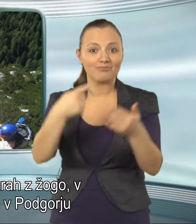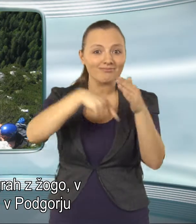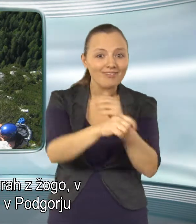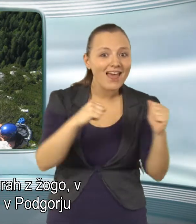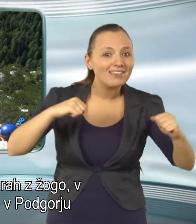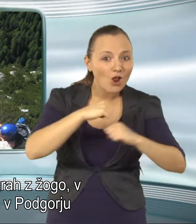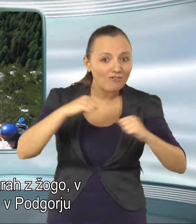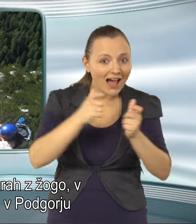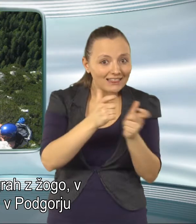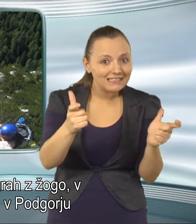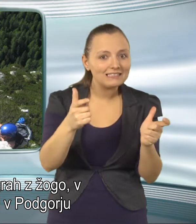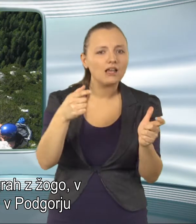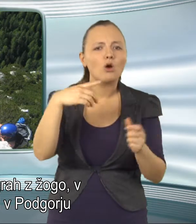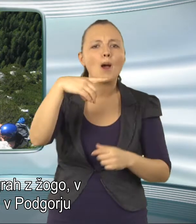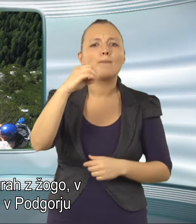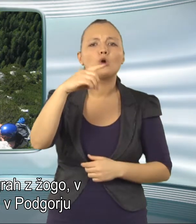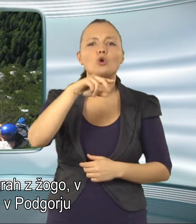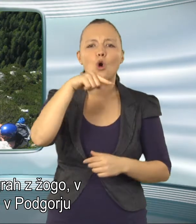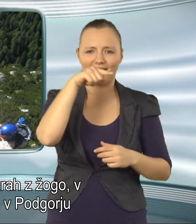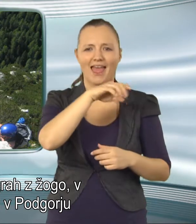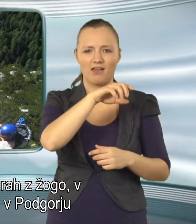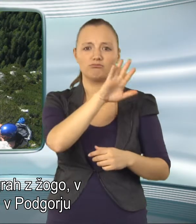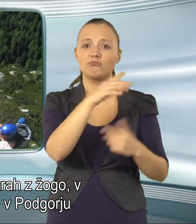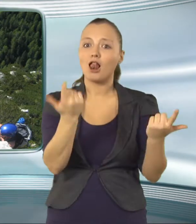Podgorju se lahko preizkusijo tudi v športnem plezanju.